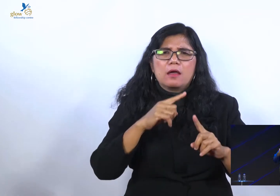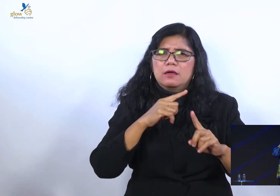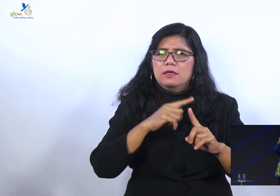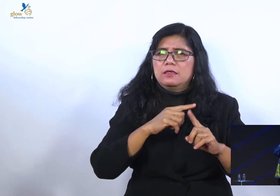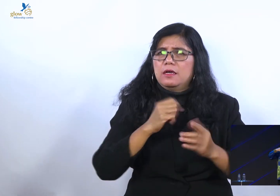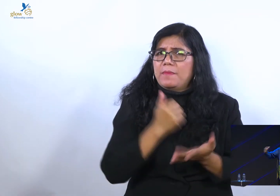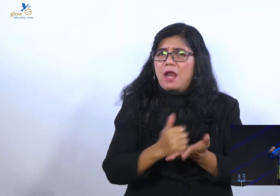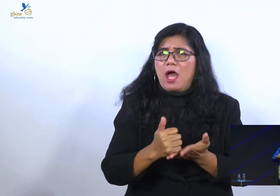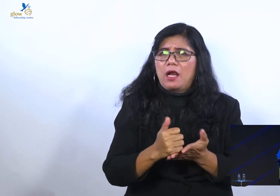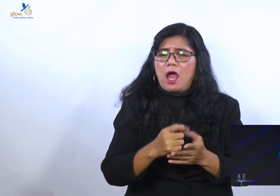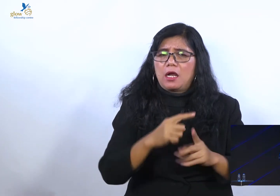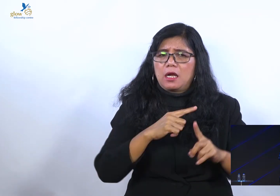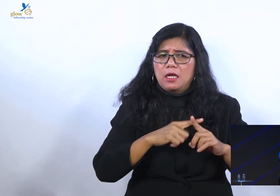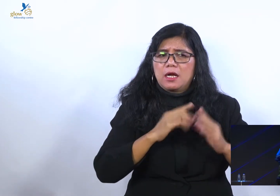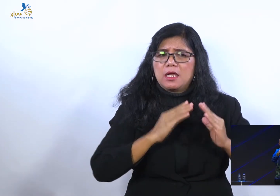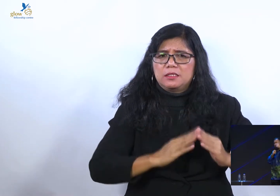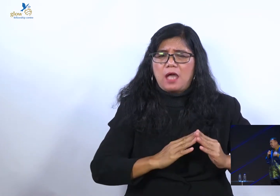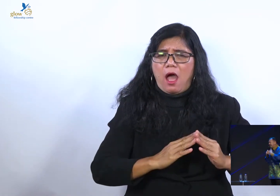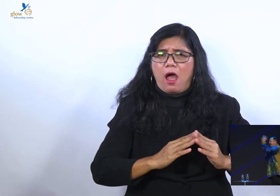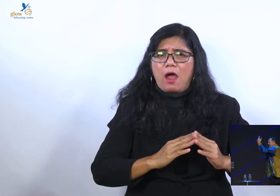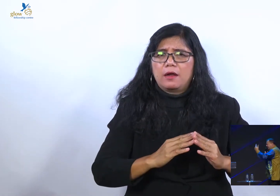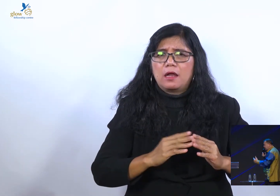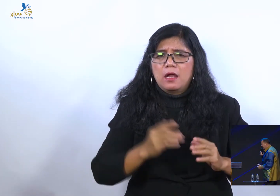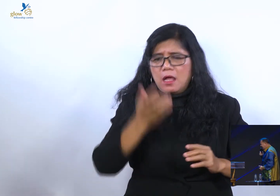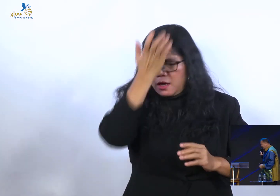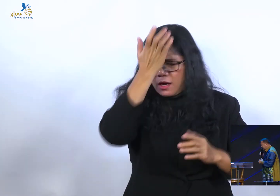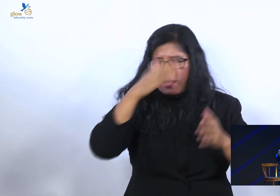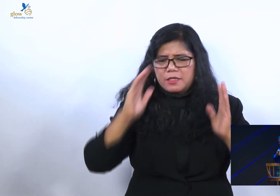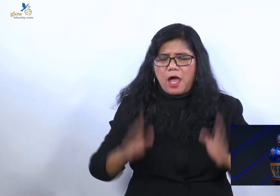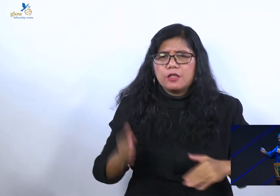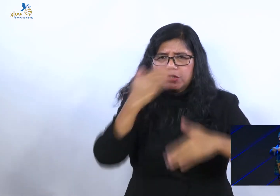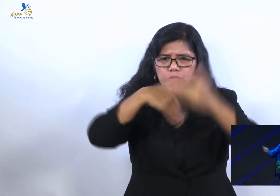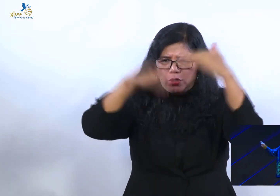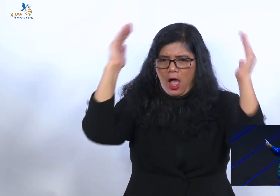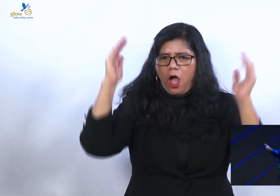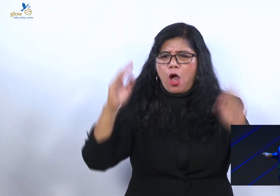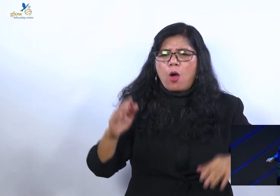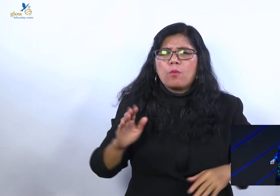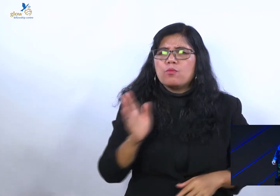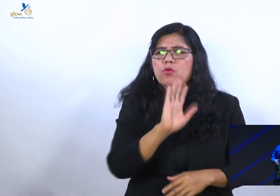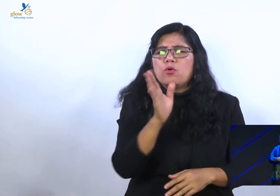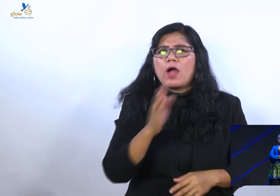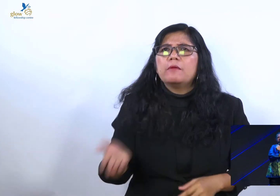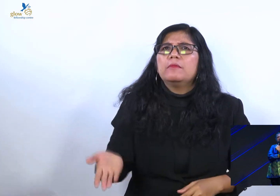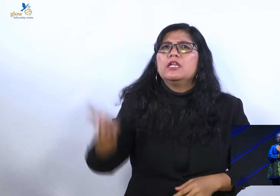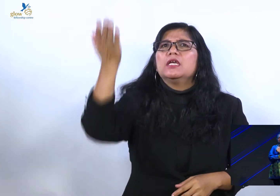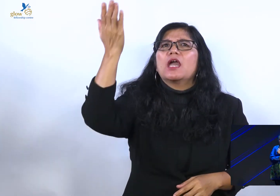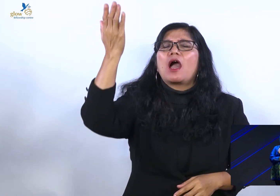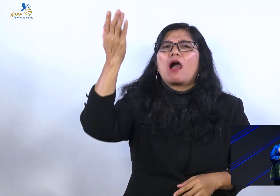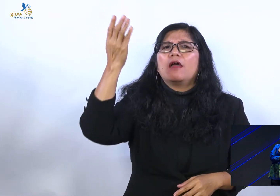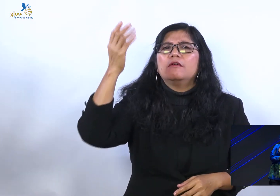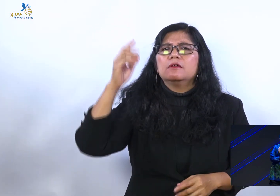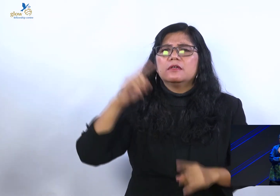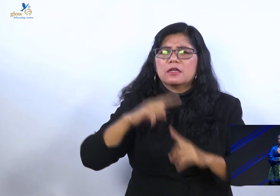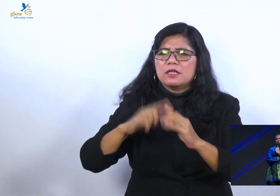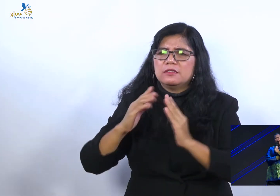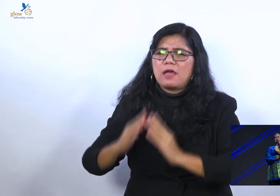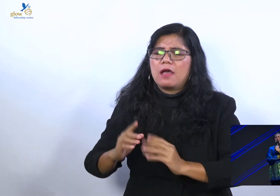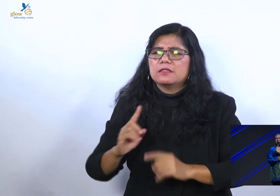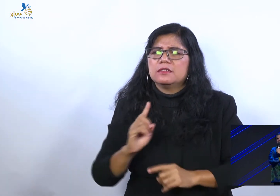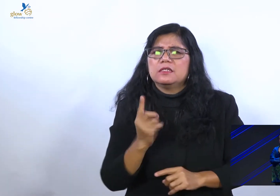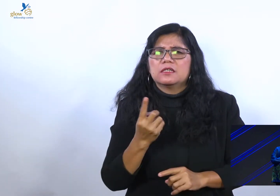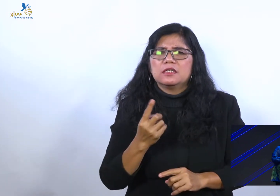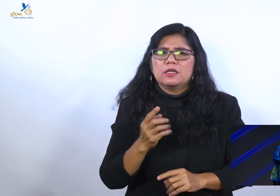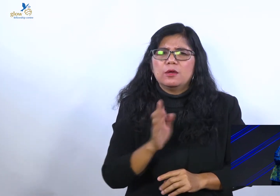Kristus, dan membela kerajaan sorga. Bukan meninggikan denominasinya sendiri. Bukan meninggikan doktrinnya sendiri. Buat saya itu bukan